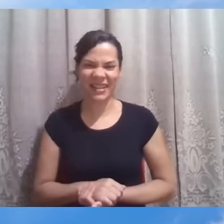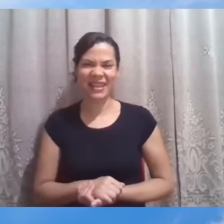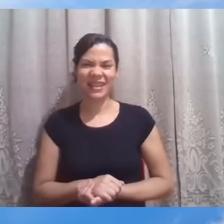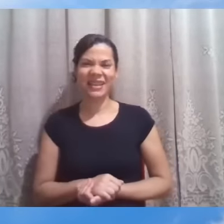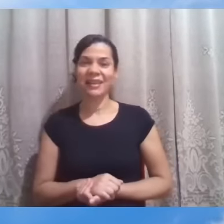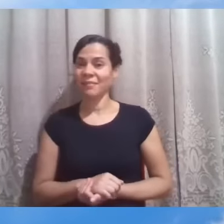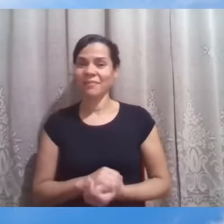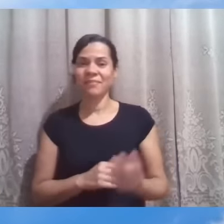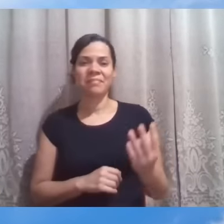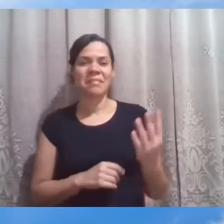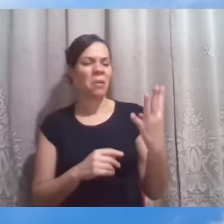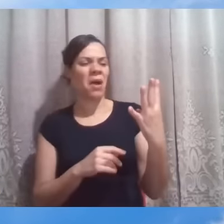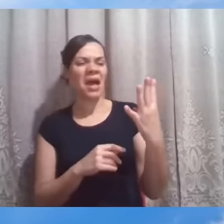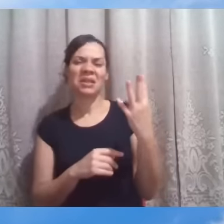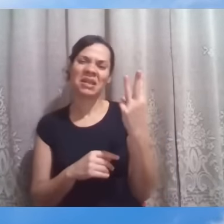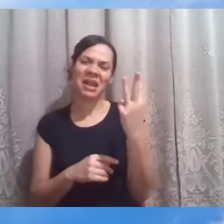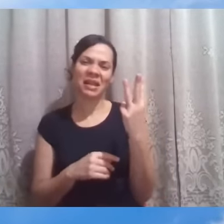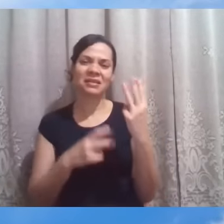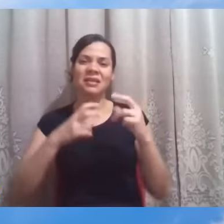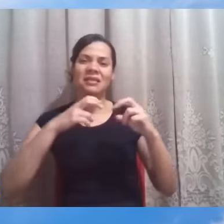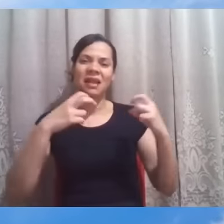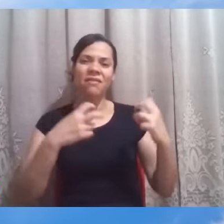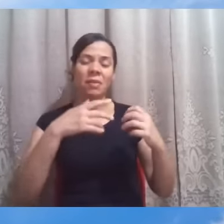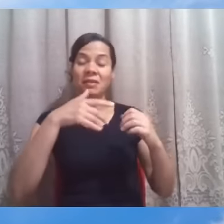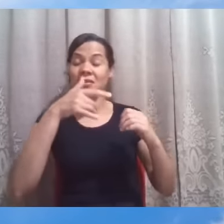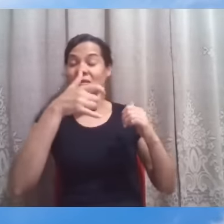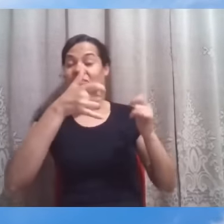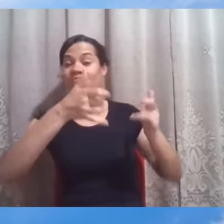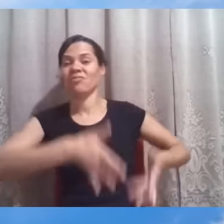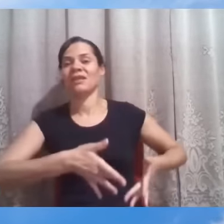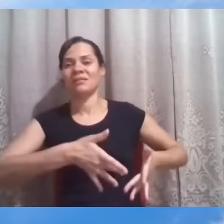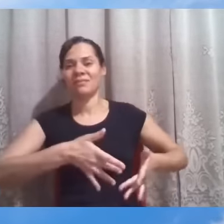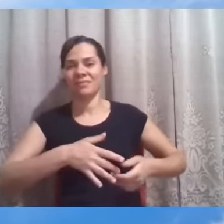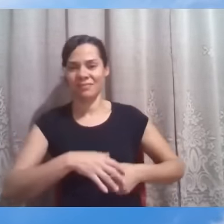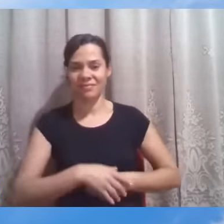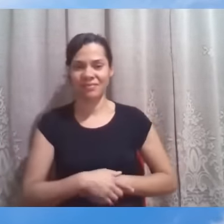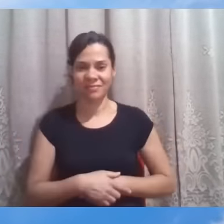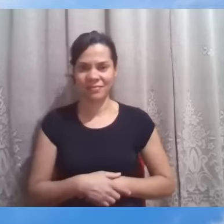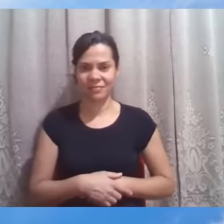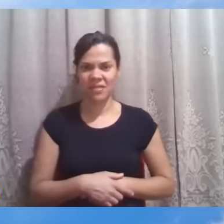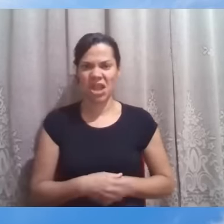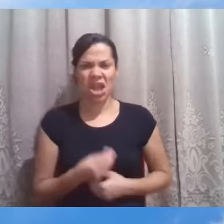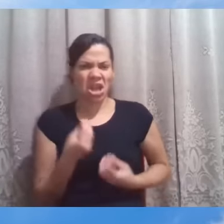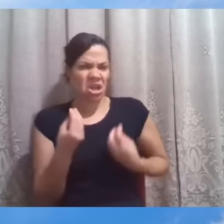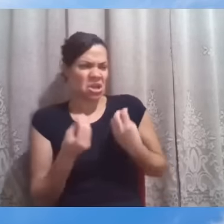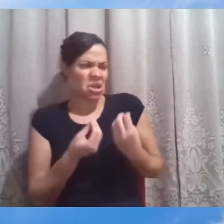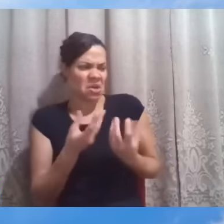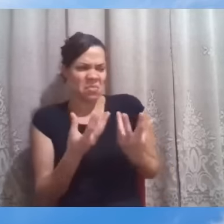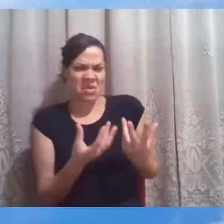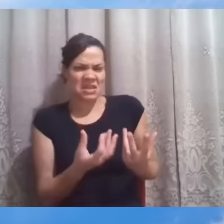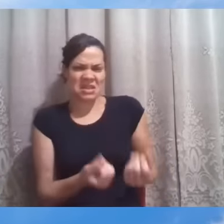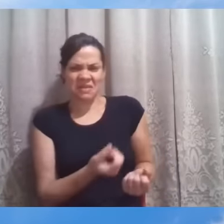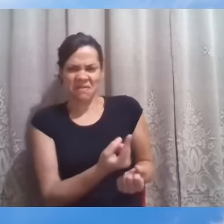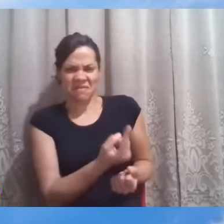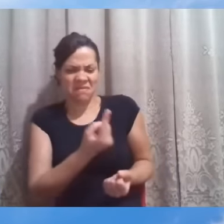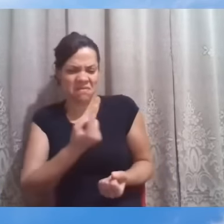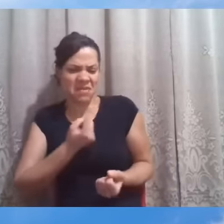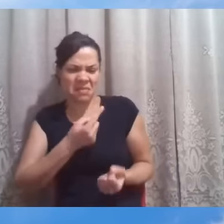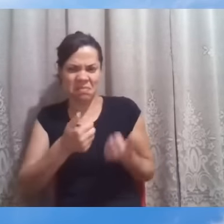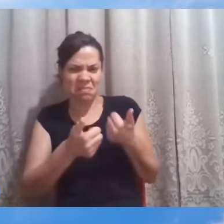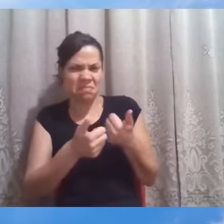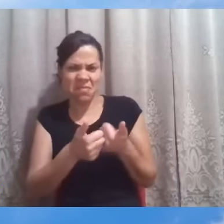os quatro ou três indivíduos que eles estavam no chão. Como vocês ousam se aproximar do Mestre? Vocês,